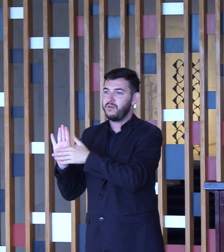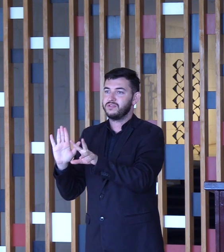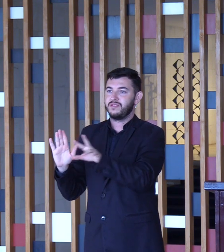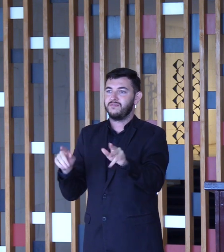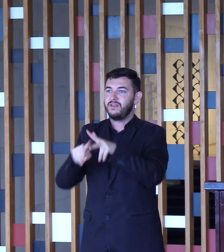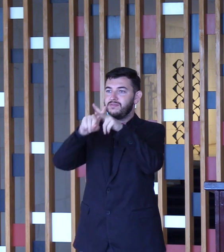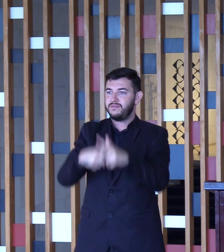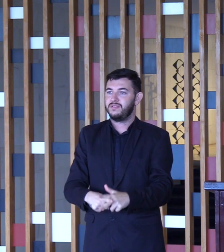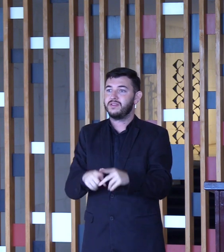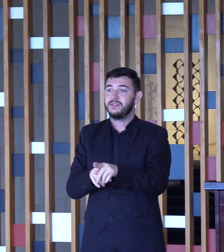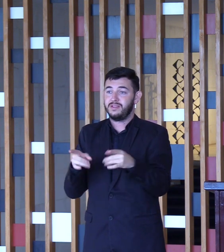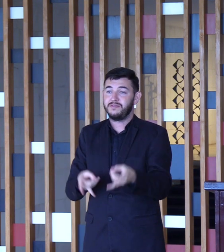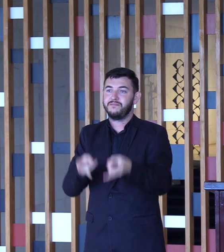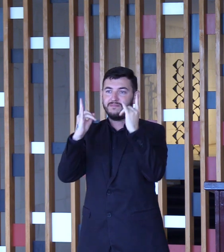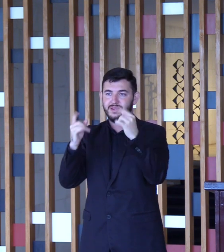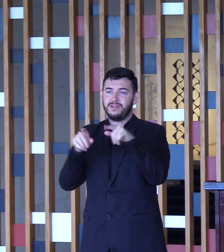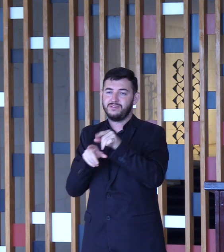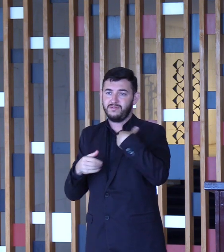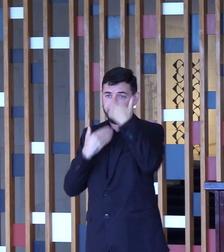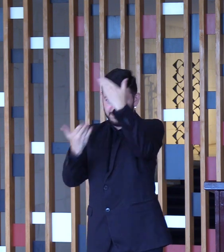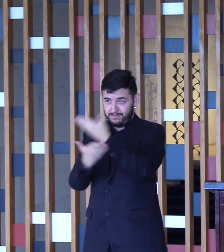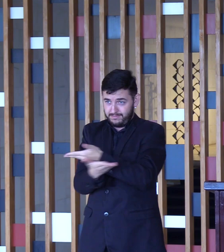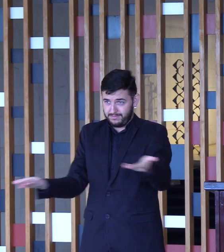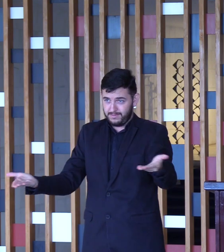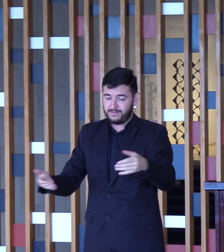Itabaraty. Meu muito obrigado a todos.